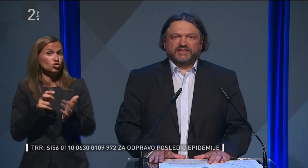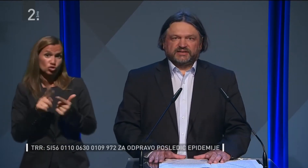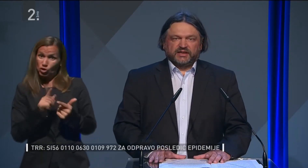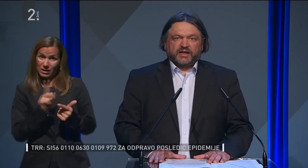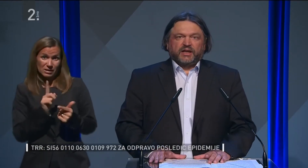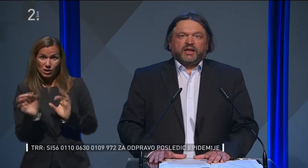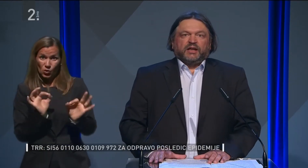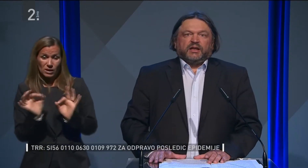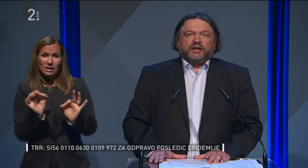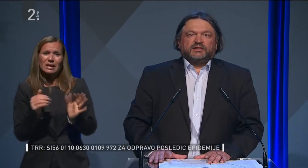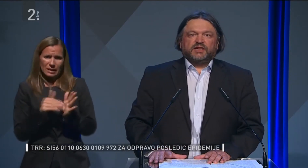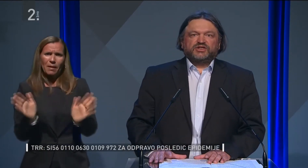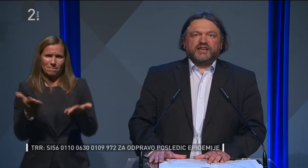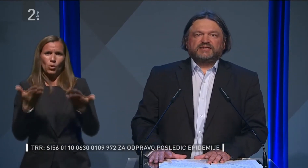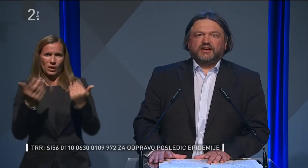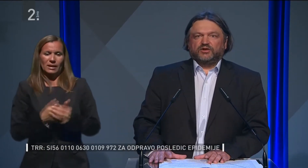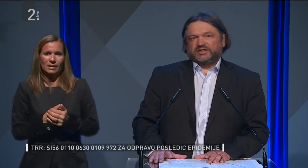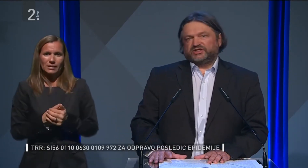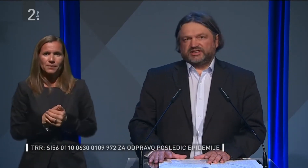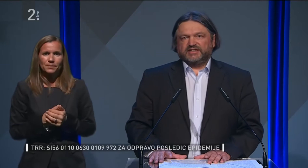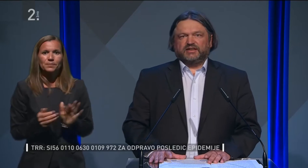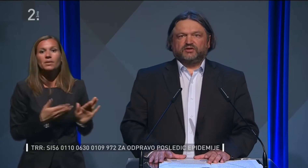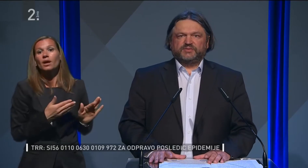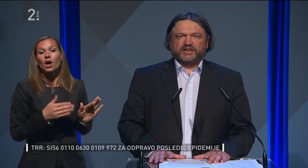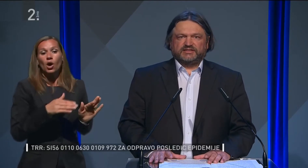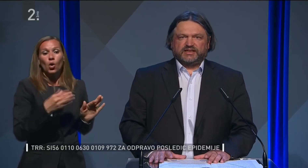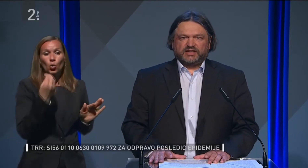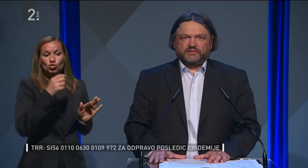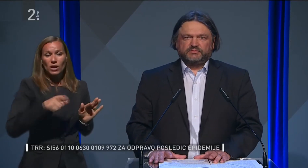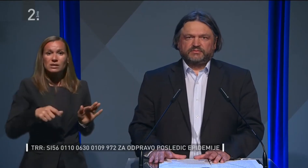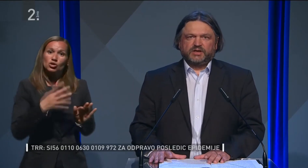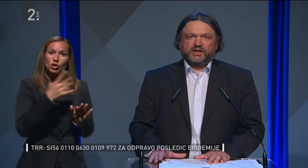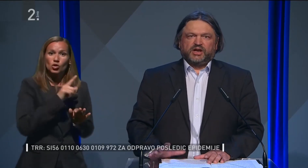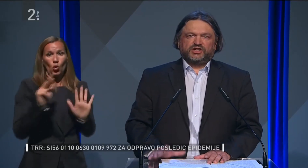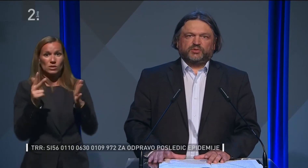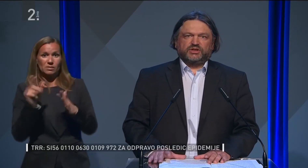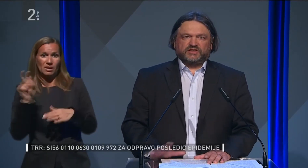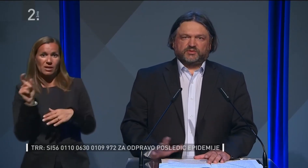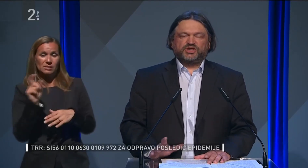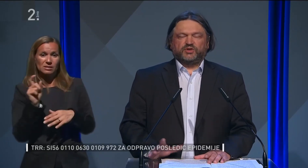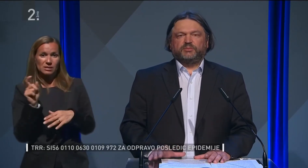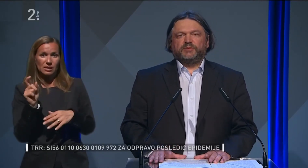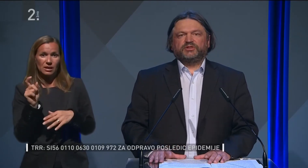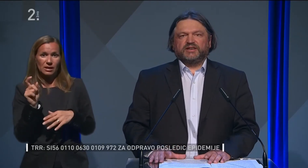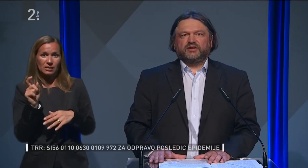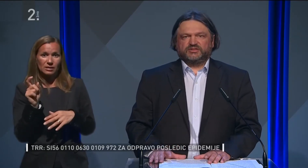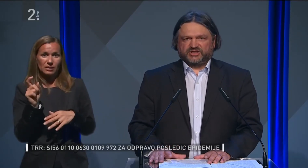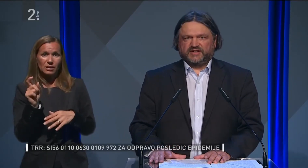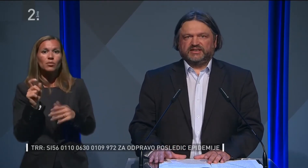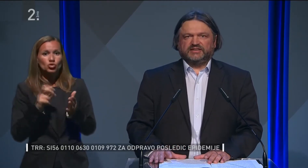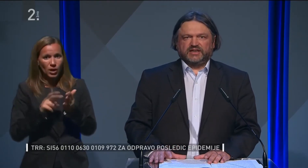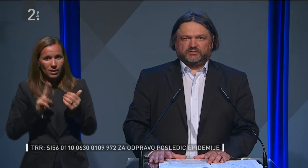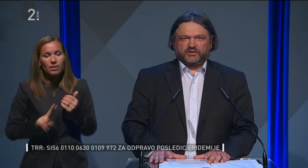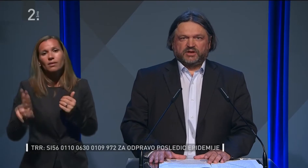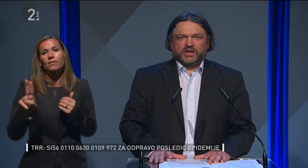dajte pohiteti. Za učence od 4. do 8. razreda se bo naprej potekalo